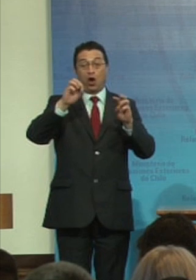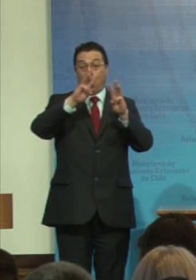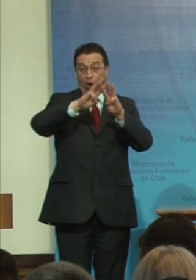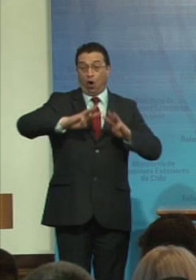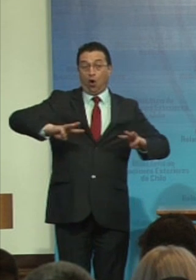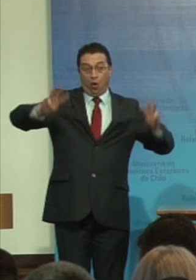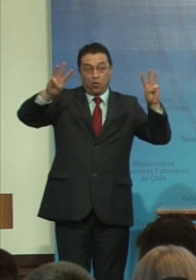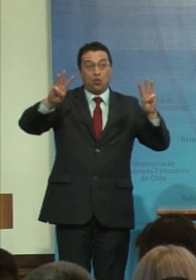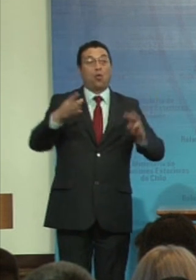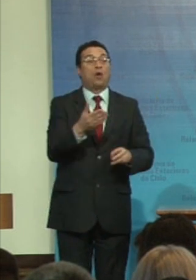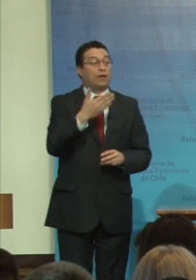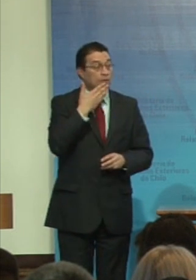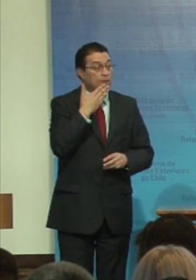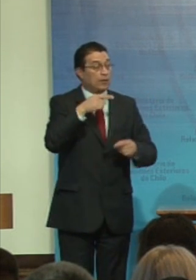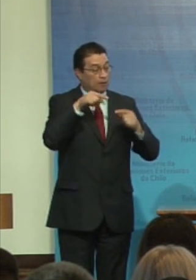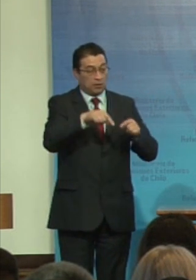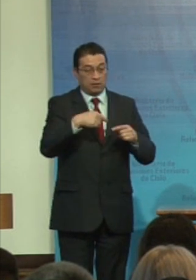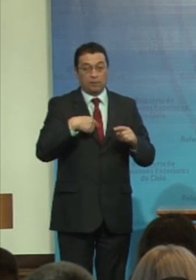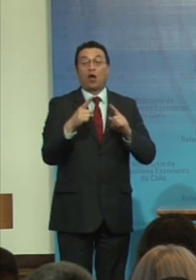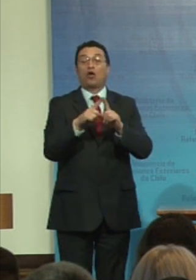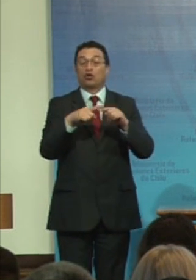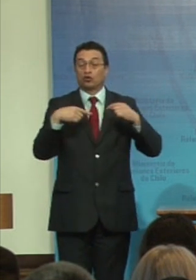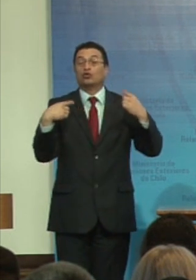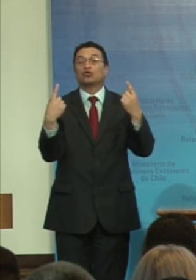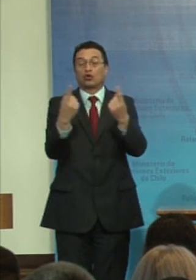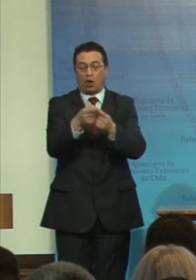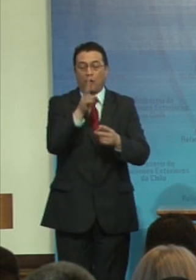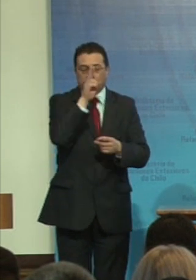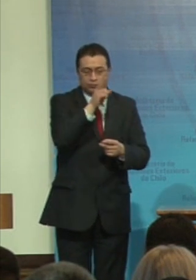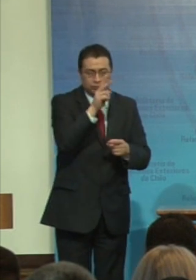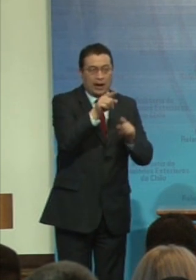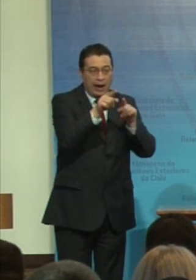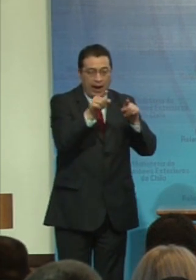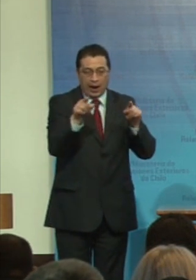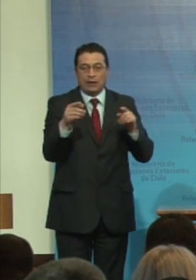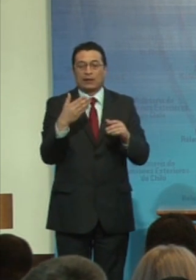Unidas, y tengo también que rendir un tributo a todos quienes estuvieron allí,